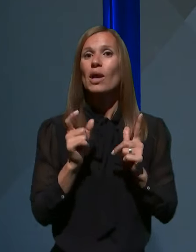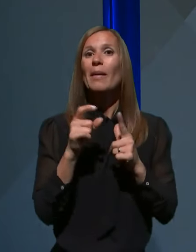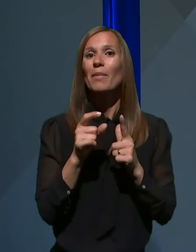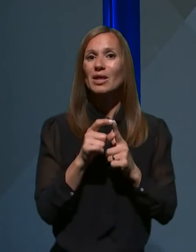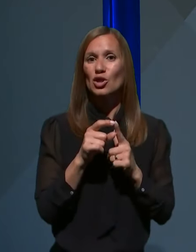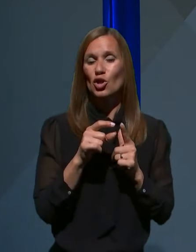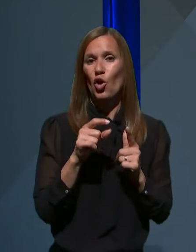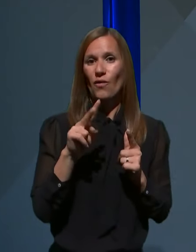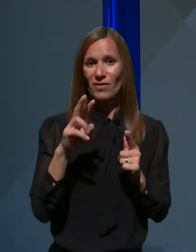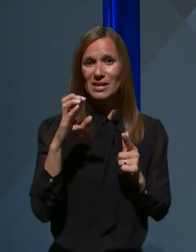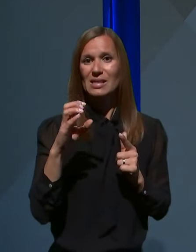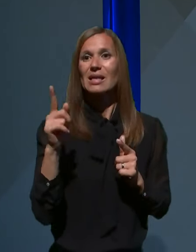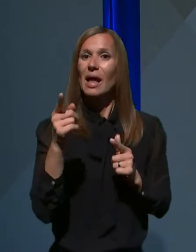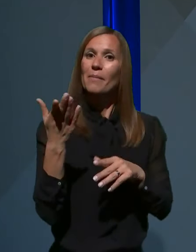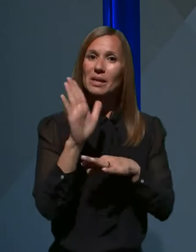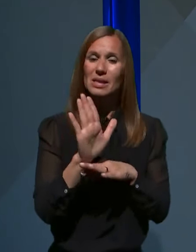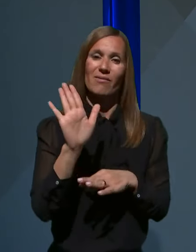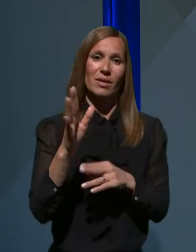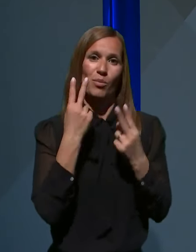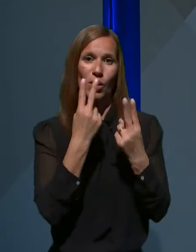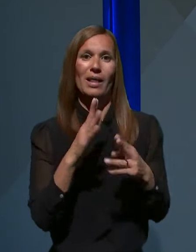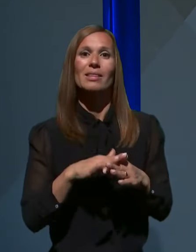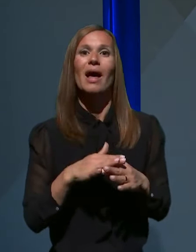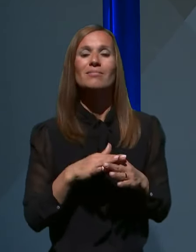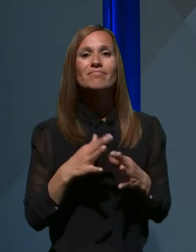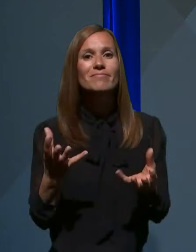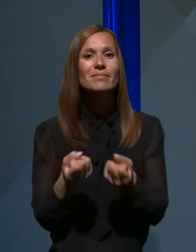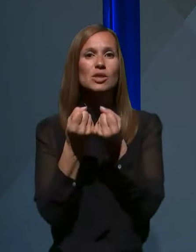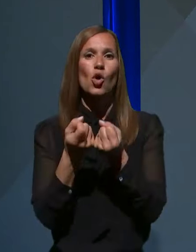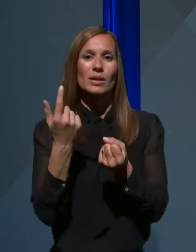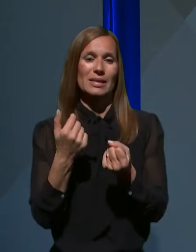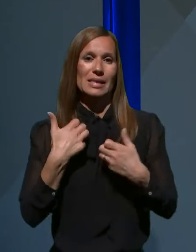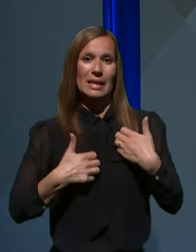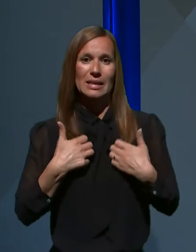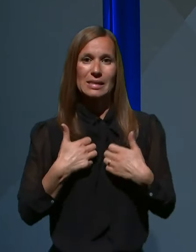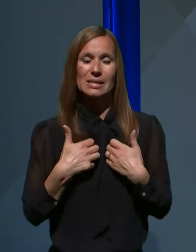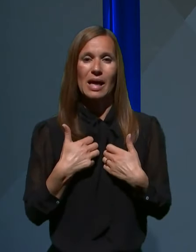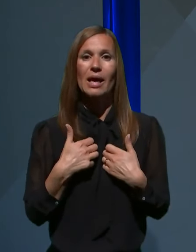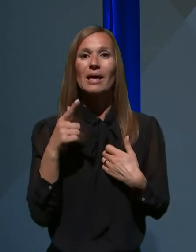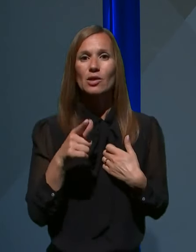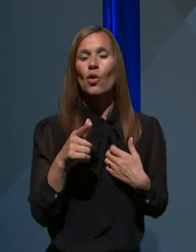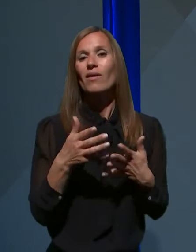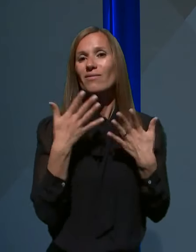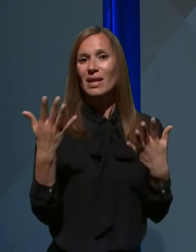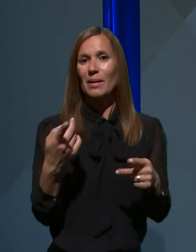da predstavi svoj pogled na izhod iz krize in ta v veliki meri temelji prav na rezultatih